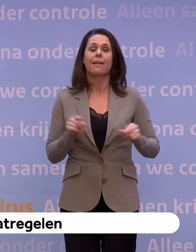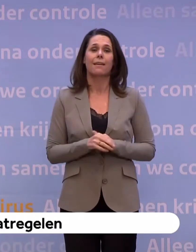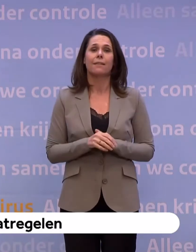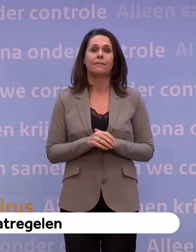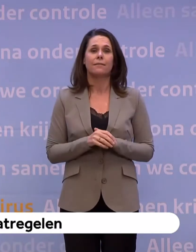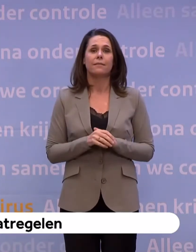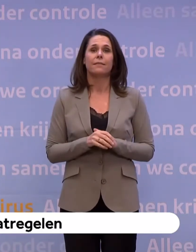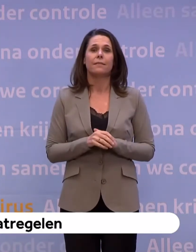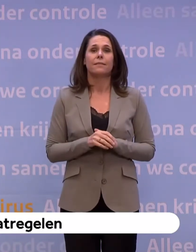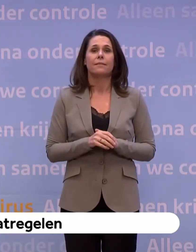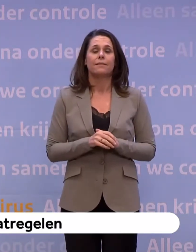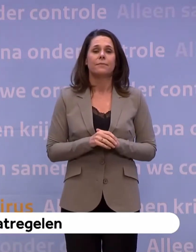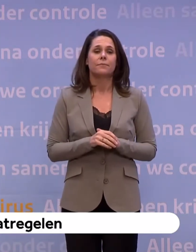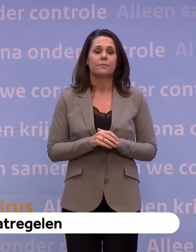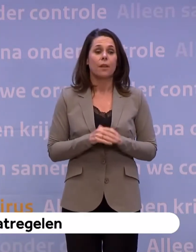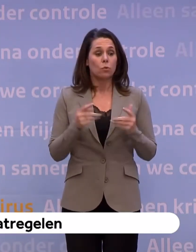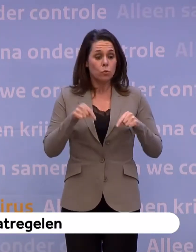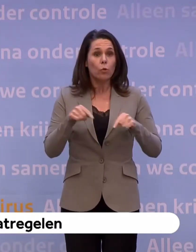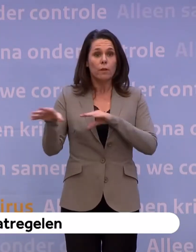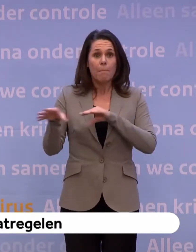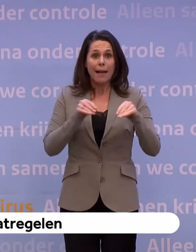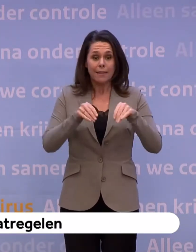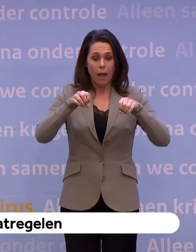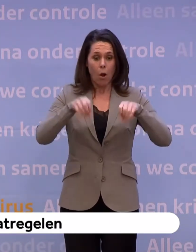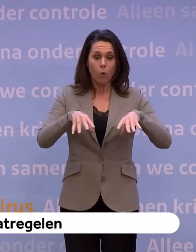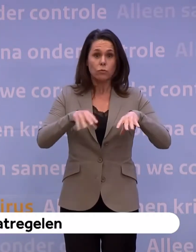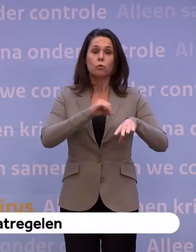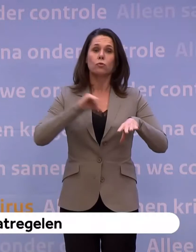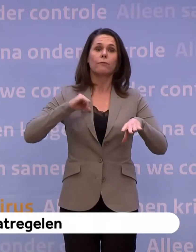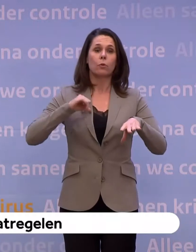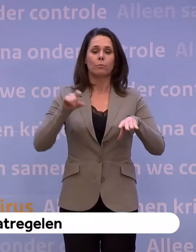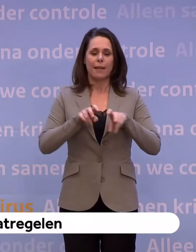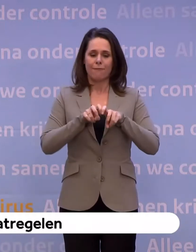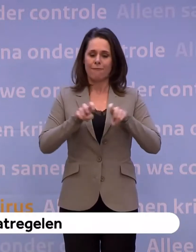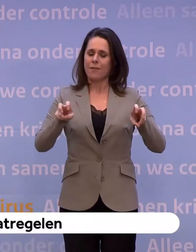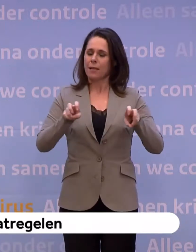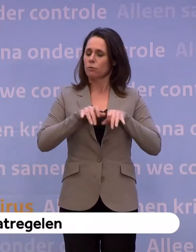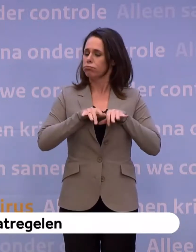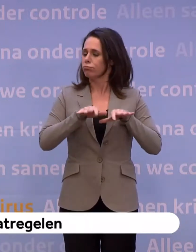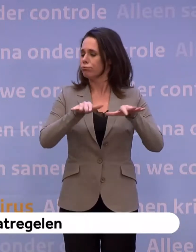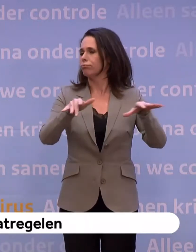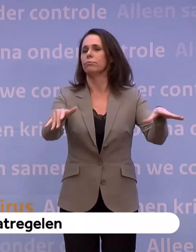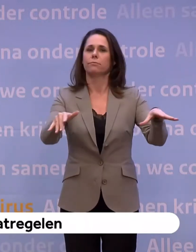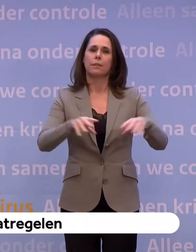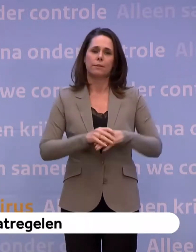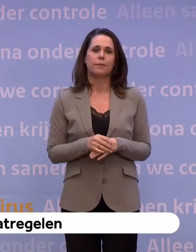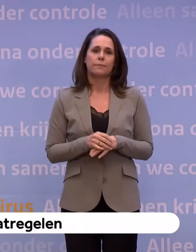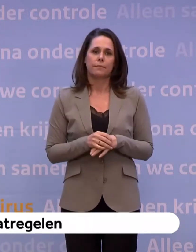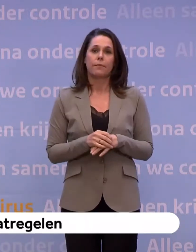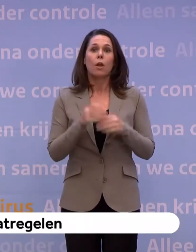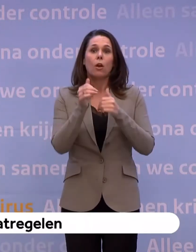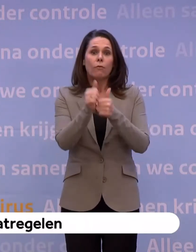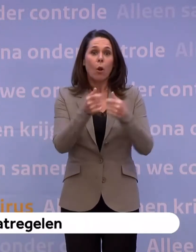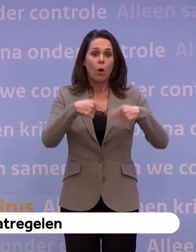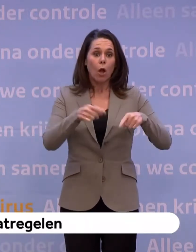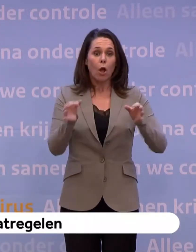Als we maatregelen te vroeg loslaten... ...en het virus meteen weer op volle snelheid om zich heen grijpt... ...wordt behalve